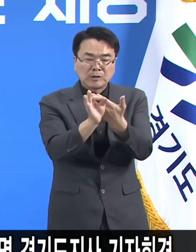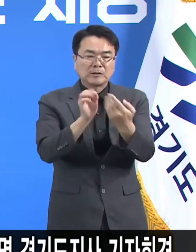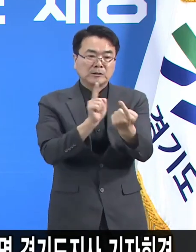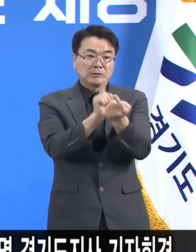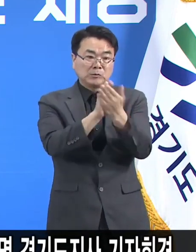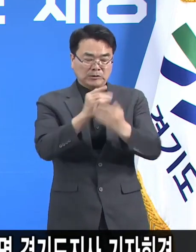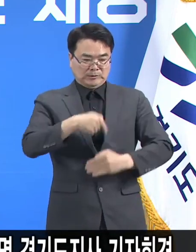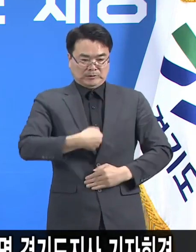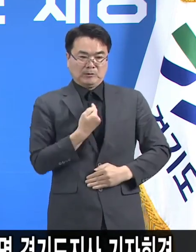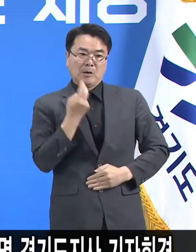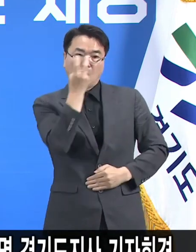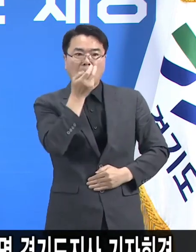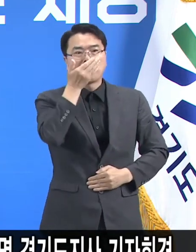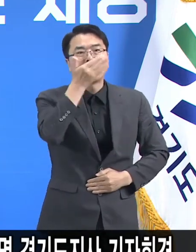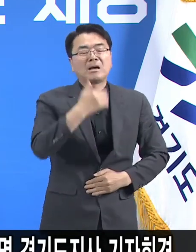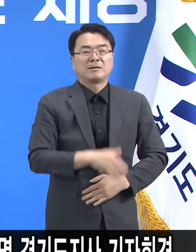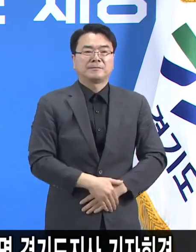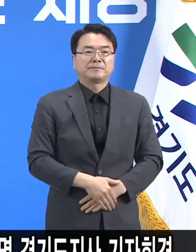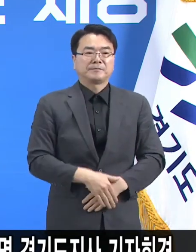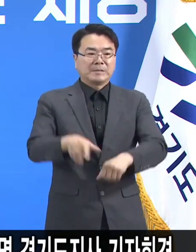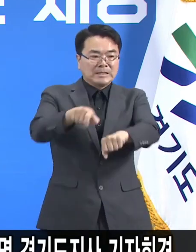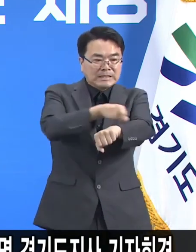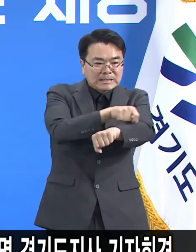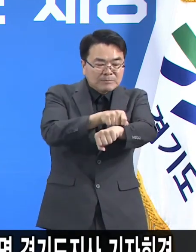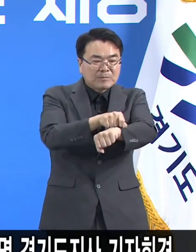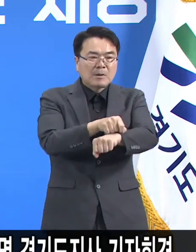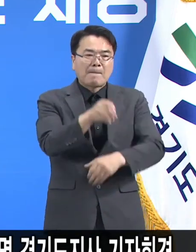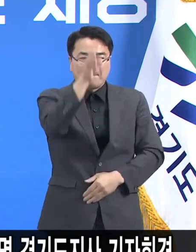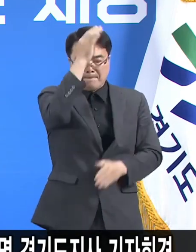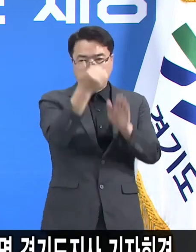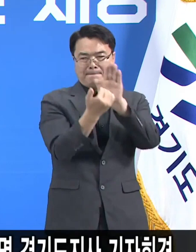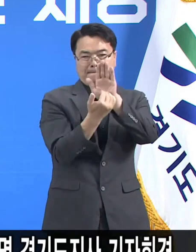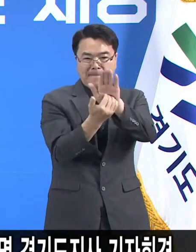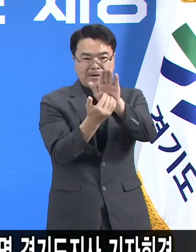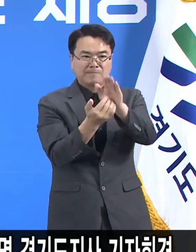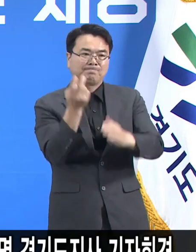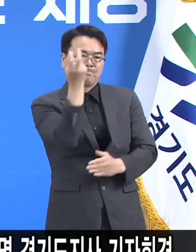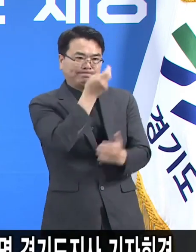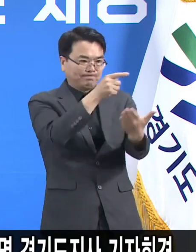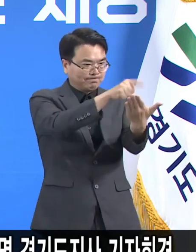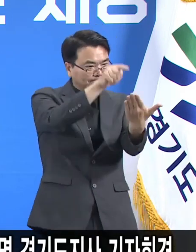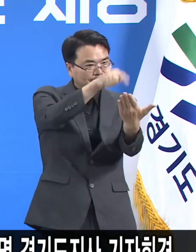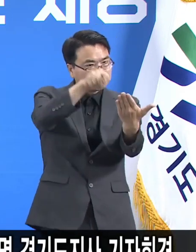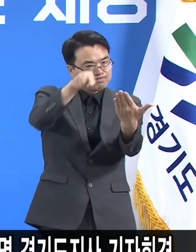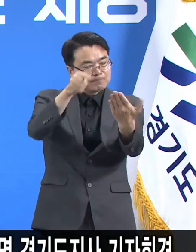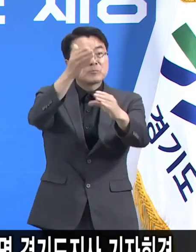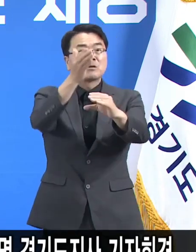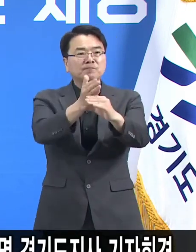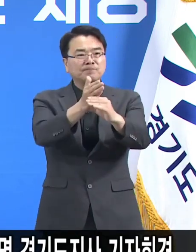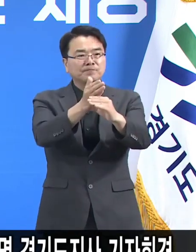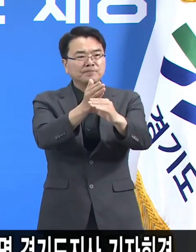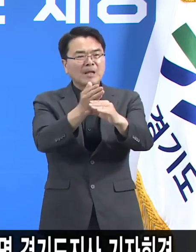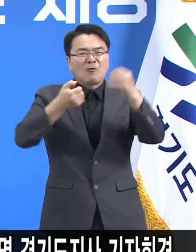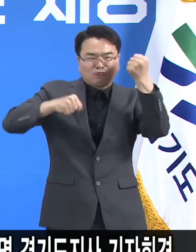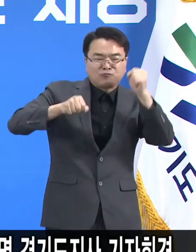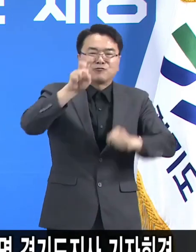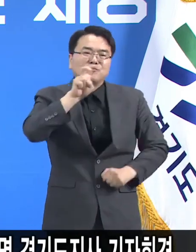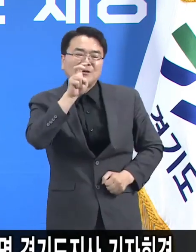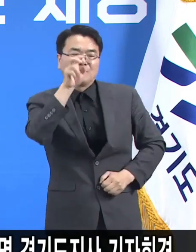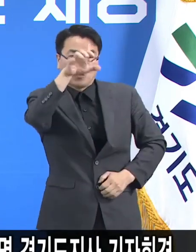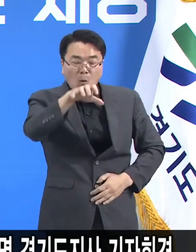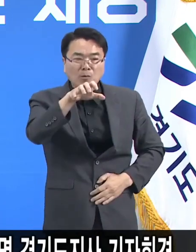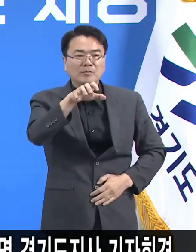특별 방역 점검도 실시합니다. 우리 경기도는 유흥시설 그리고